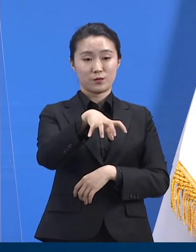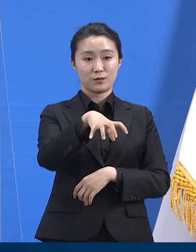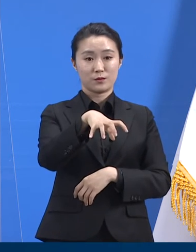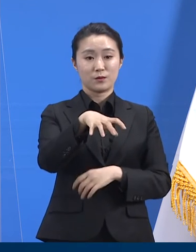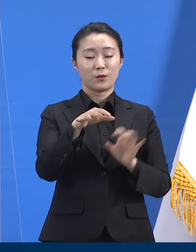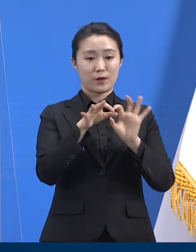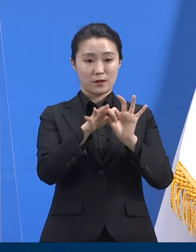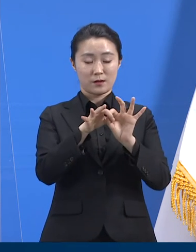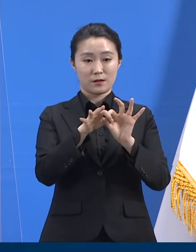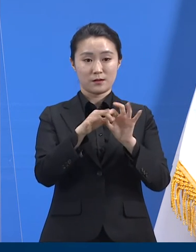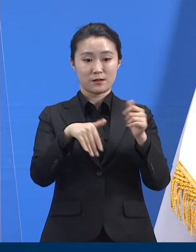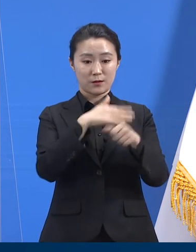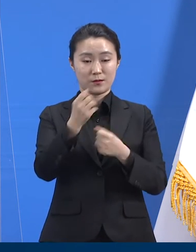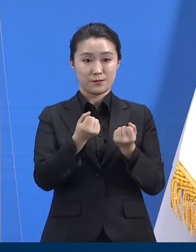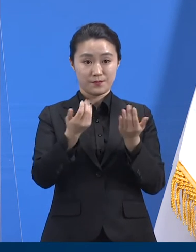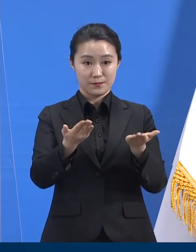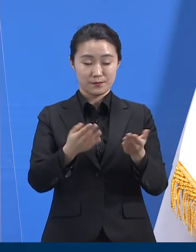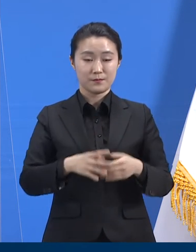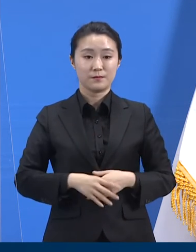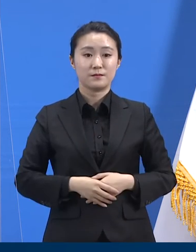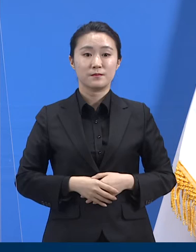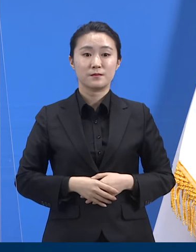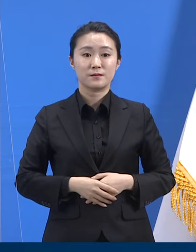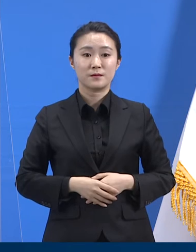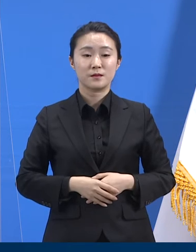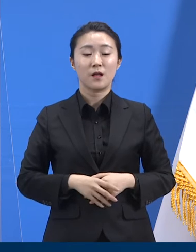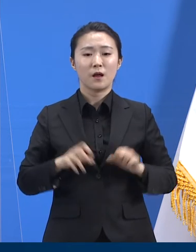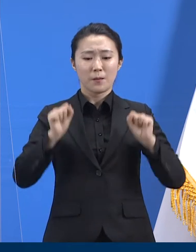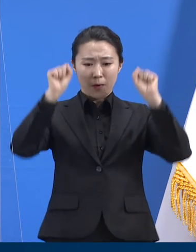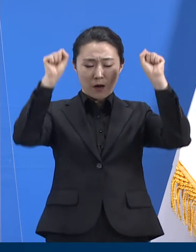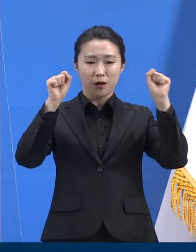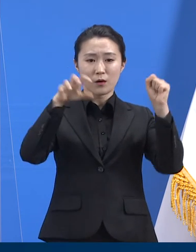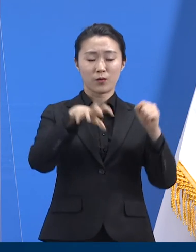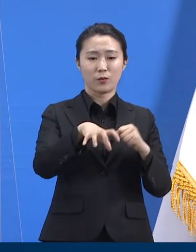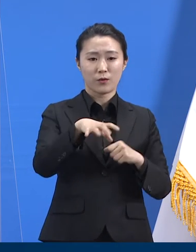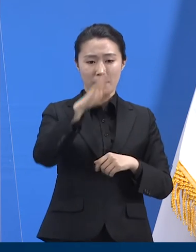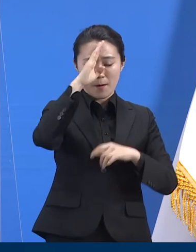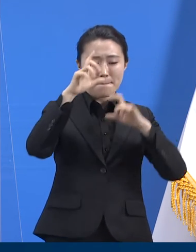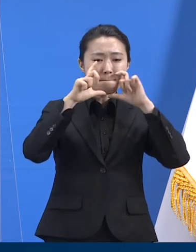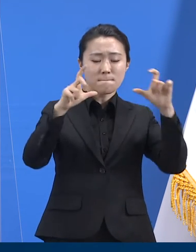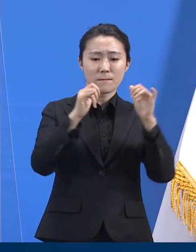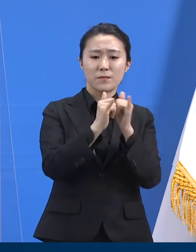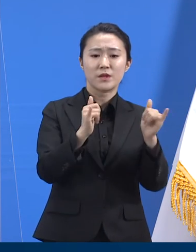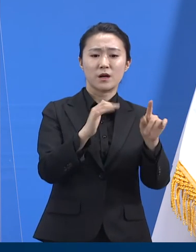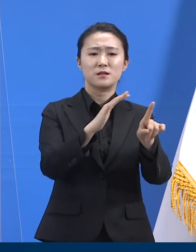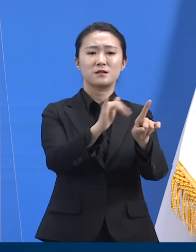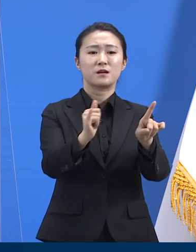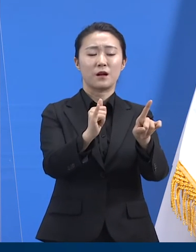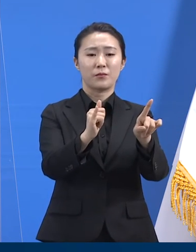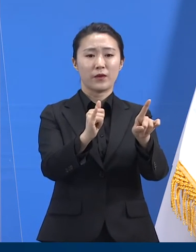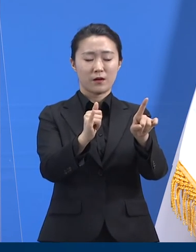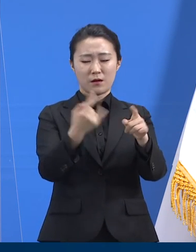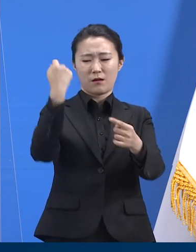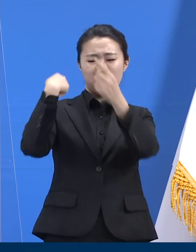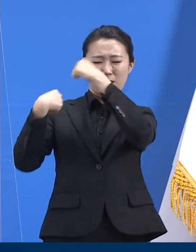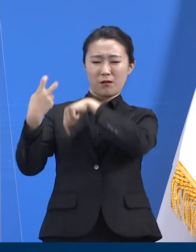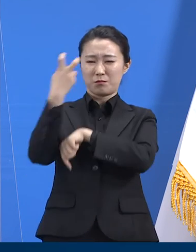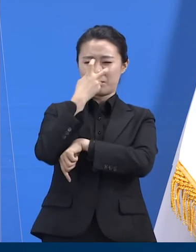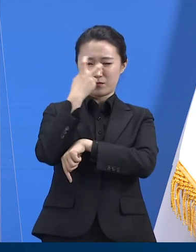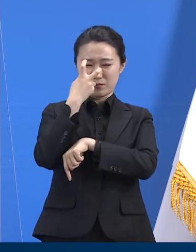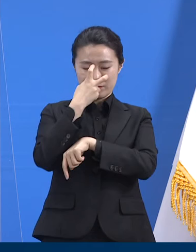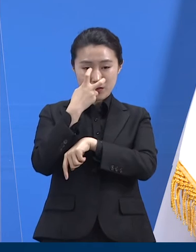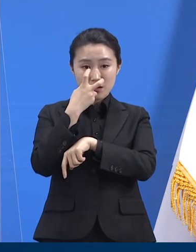확진 판정을 받은 헬스장 이용자 1명을 대상으로 역학조사를 실시했습니다. 역학조사 과정에서